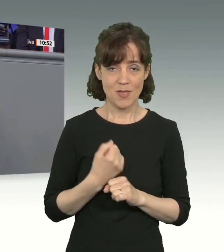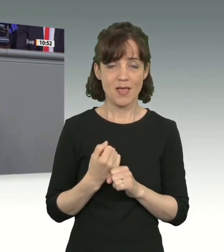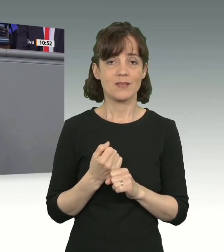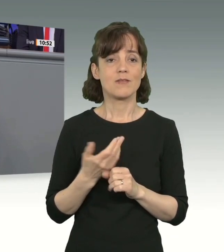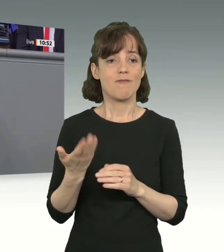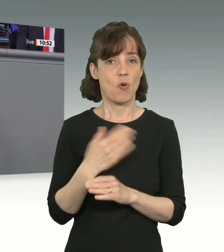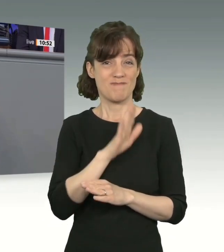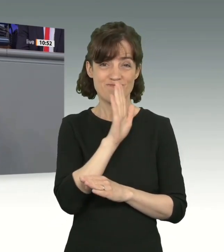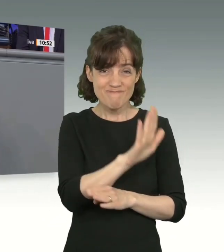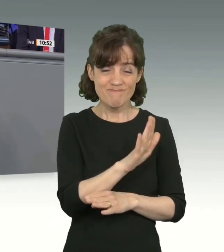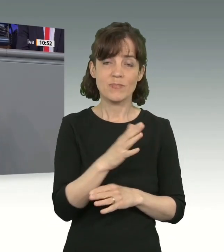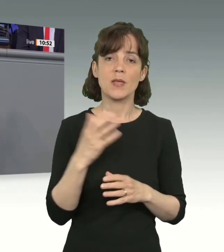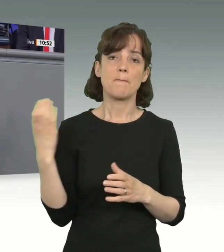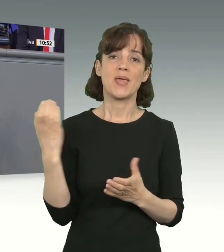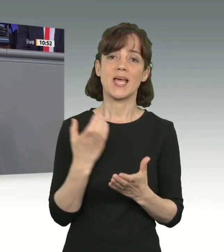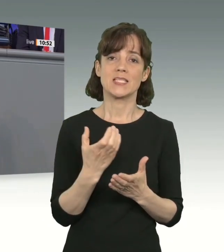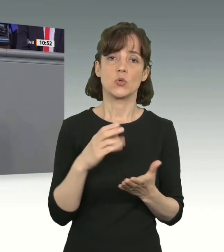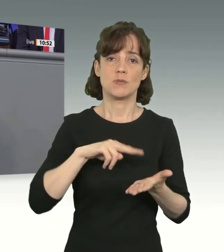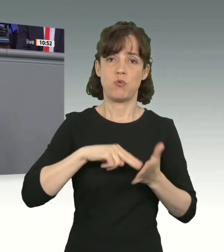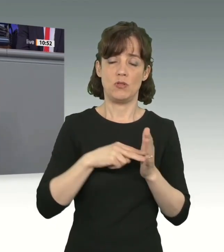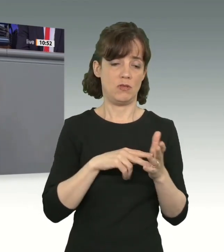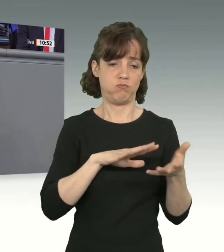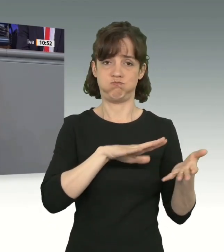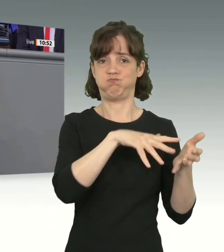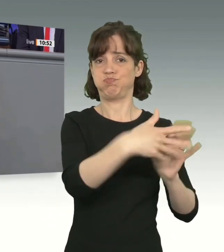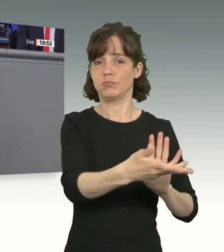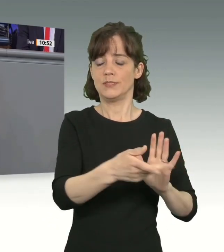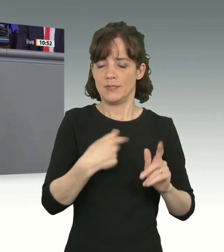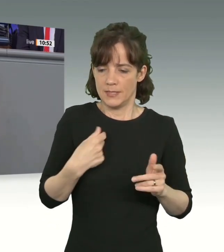eurer Migrationspolitik,